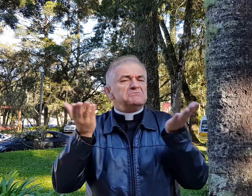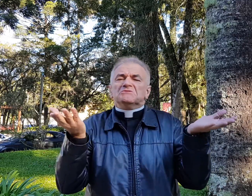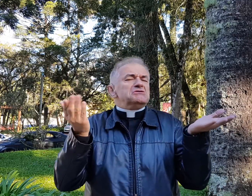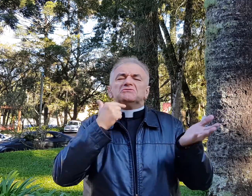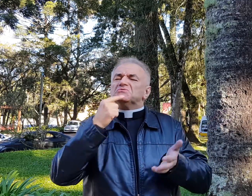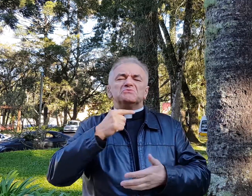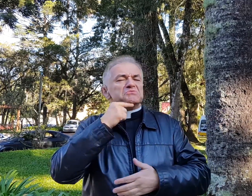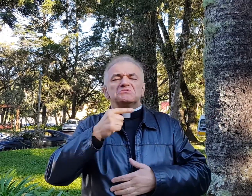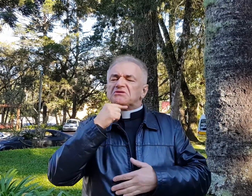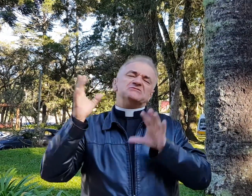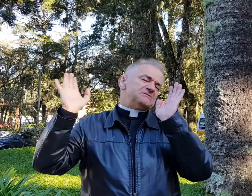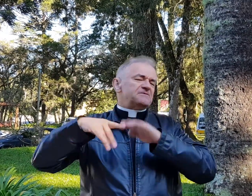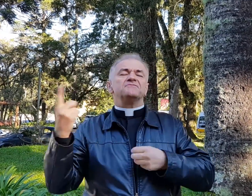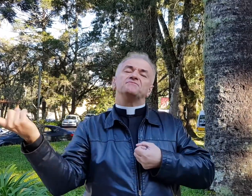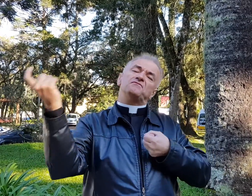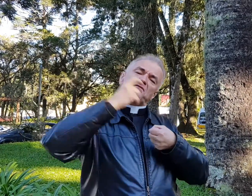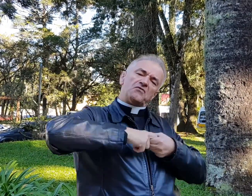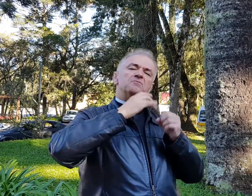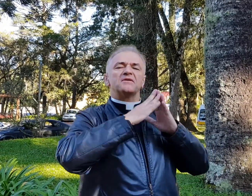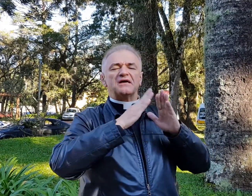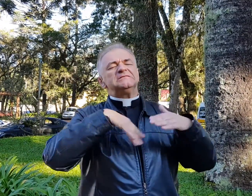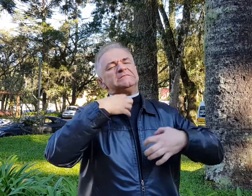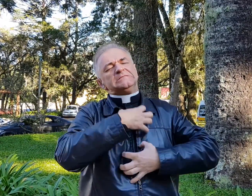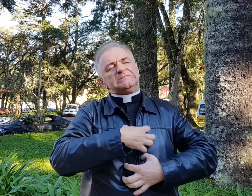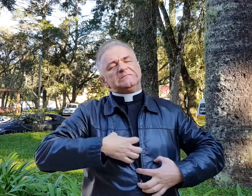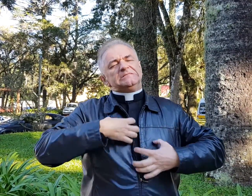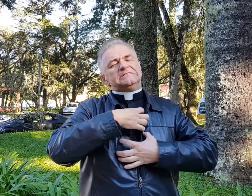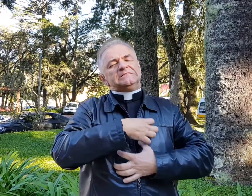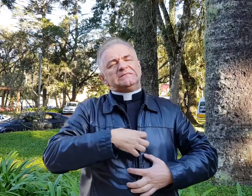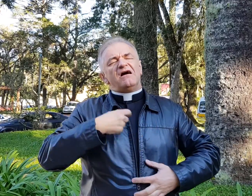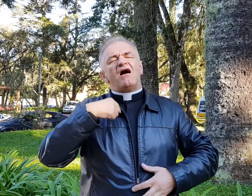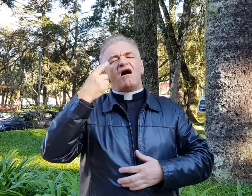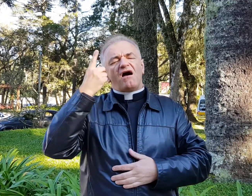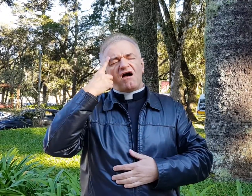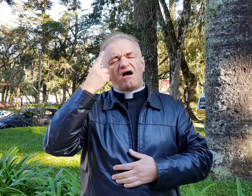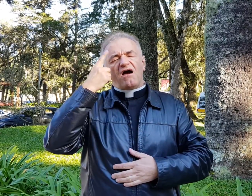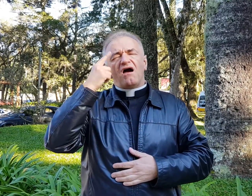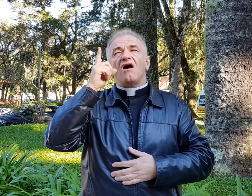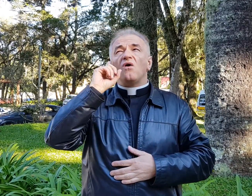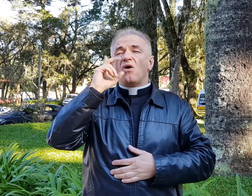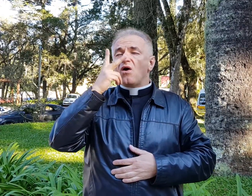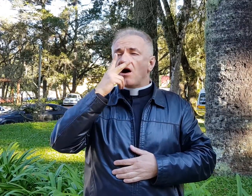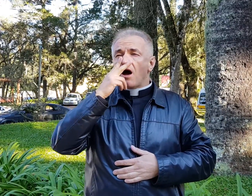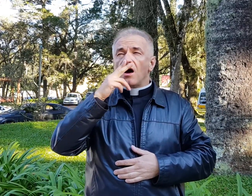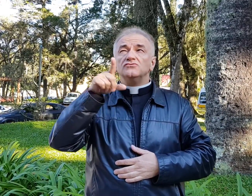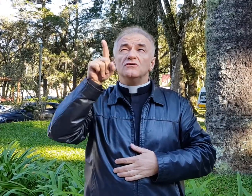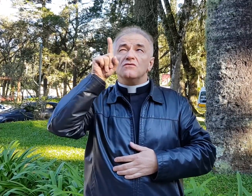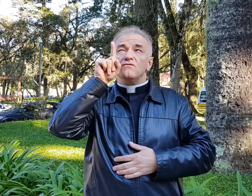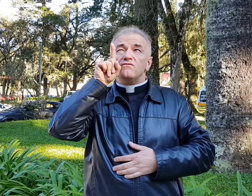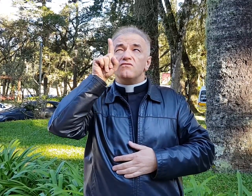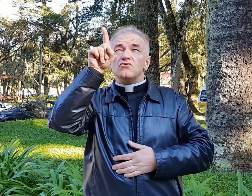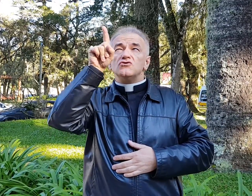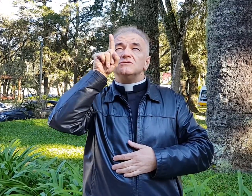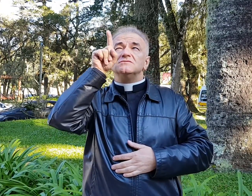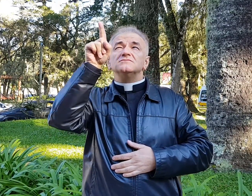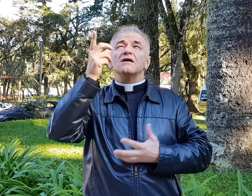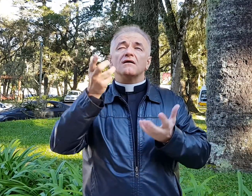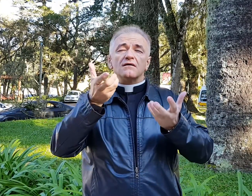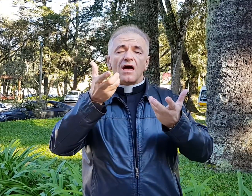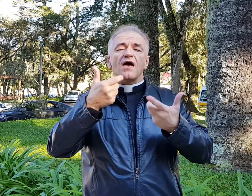ele. E, né, eu fui lá conversar com Jesus e, aos poucos, assim, eu fui entendendo qual que era a